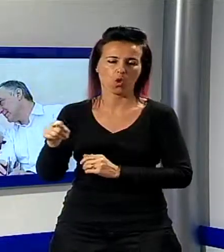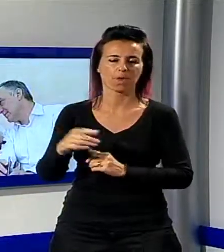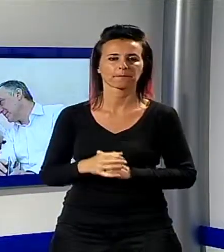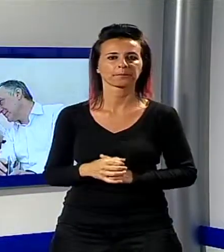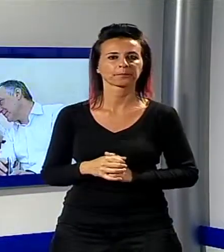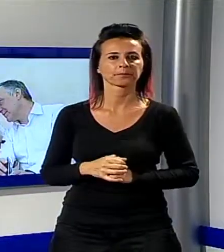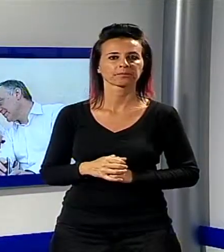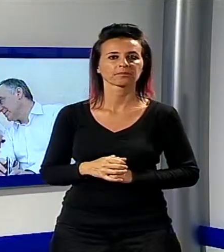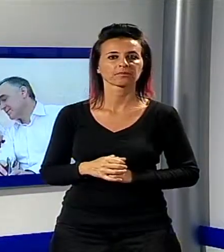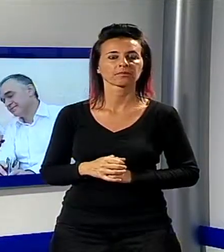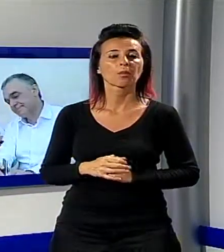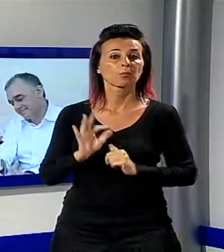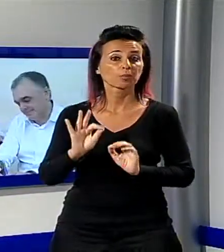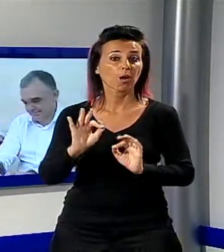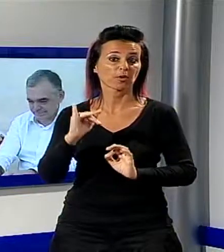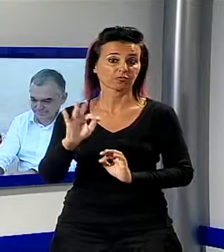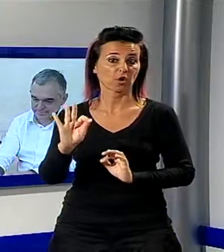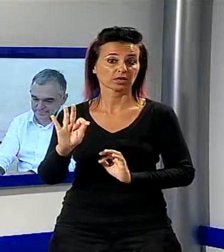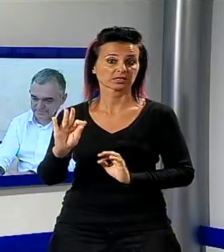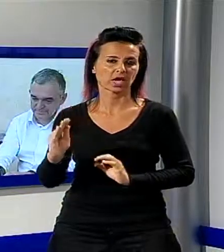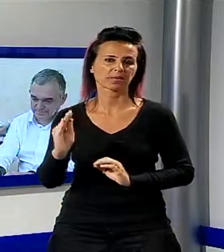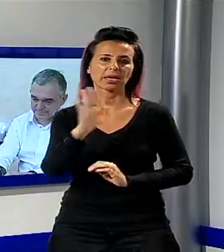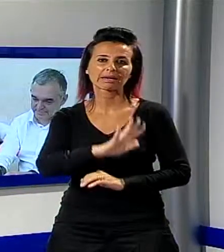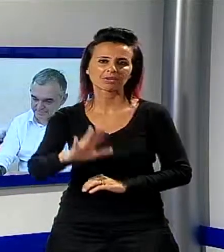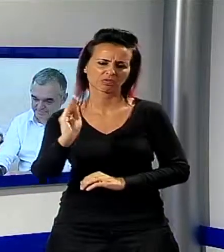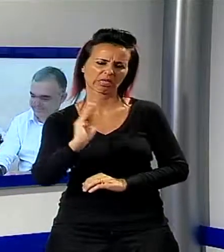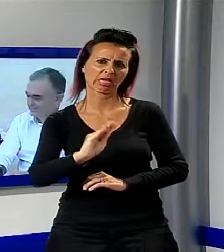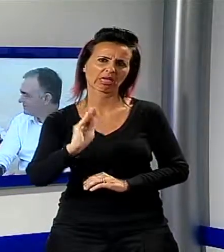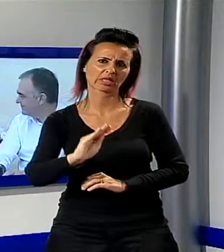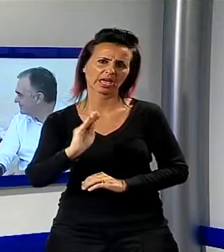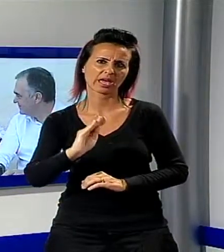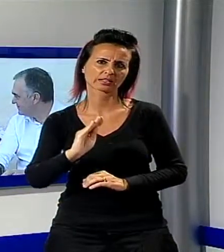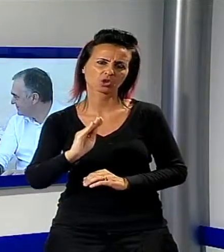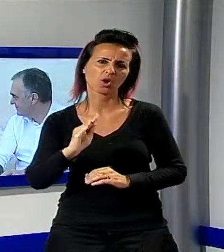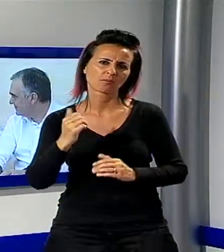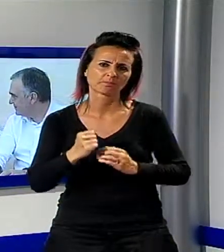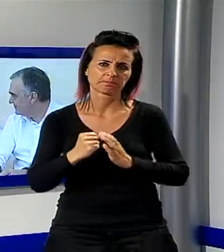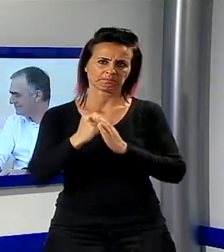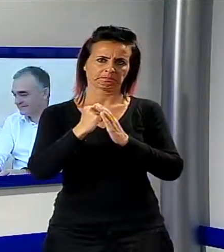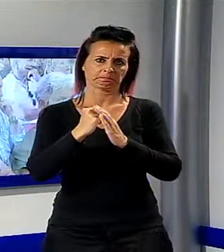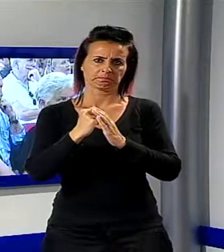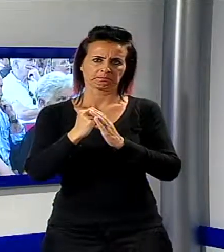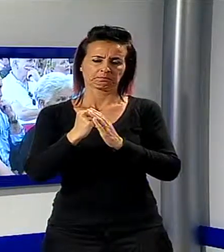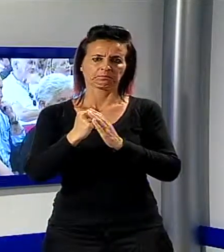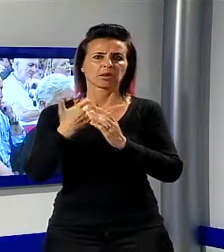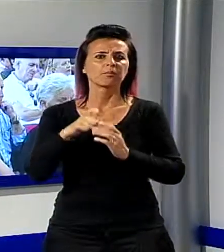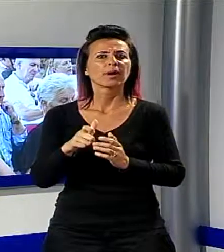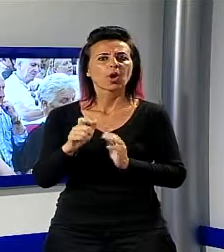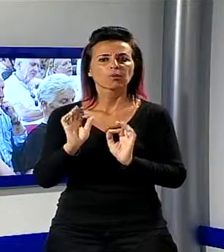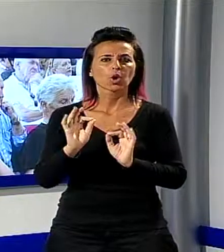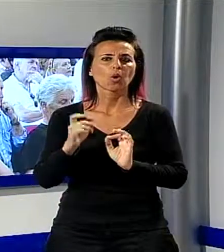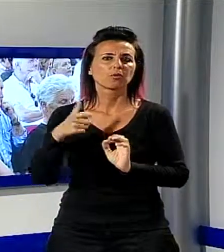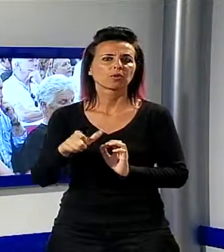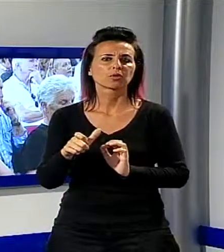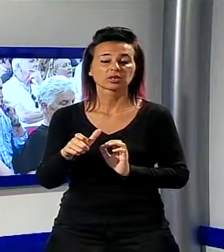Forassiepi ha chiesto alla regione che sia a fianco di Pietrasante e della Versilia tutta proprio alla vigilia